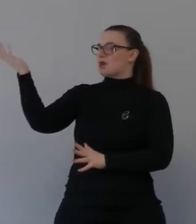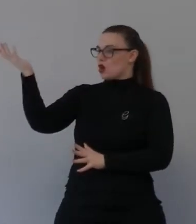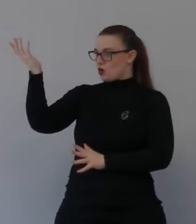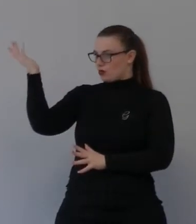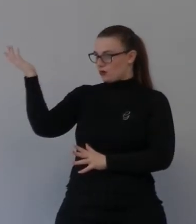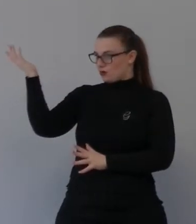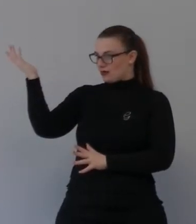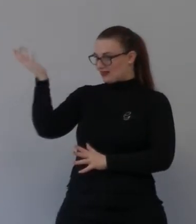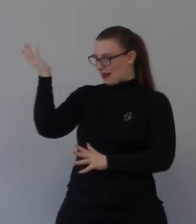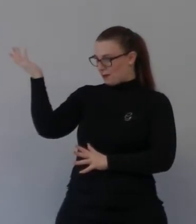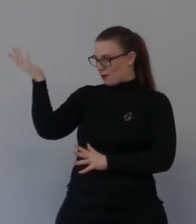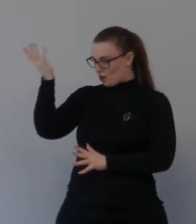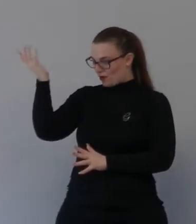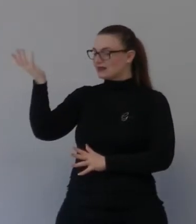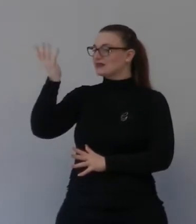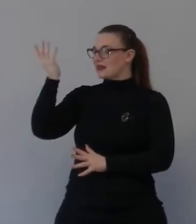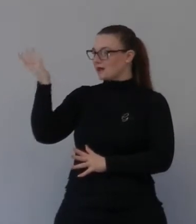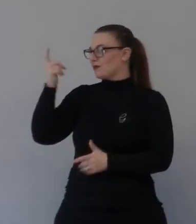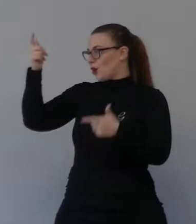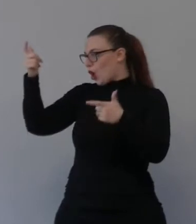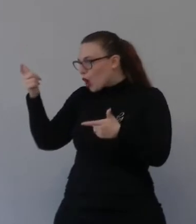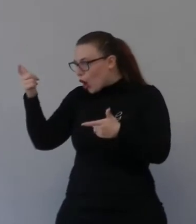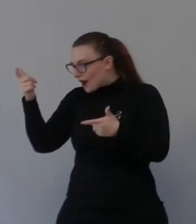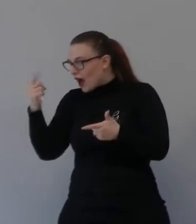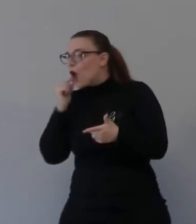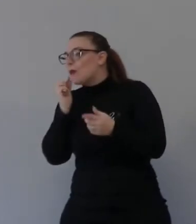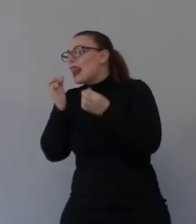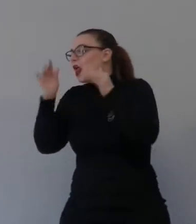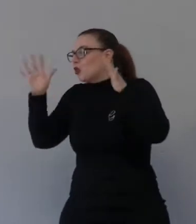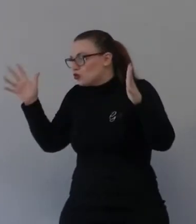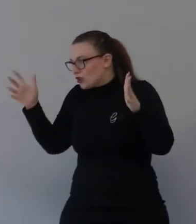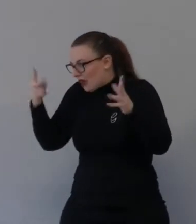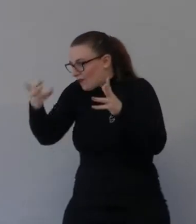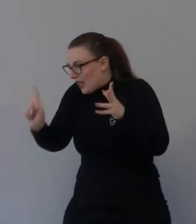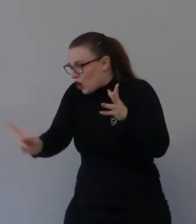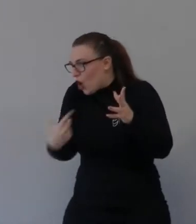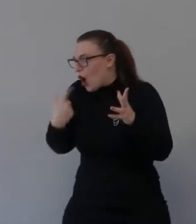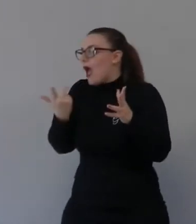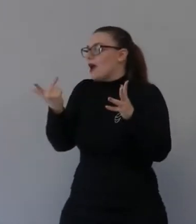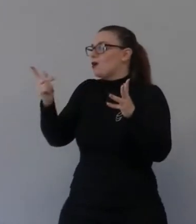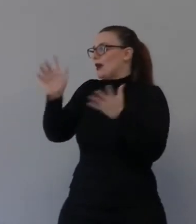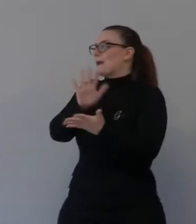cambiamento sarà dice che saremo paragonati a dei dove?